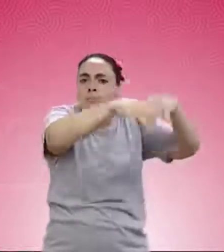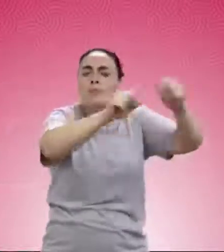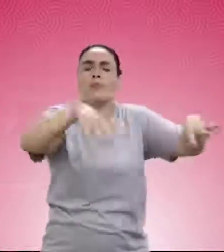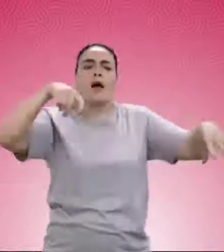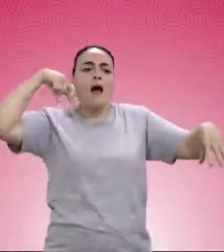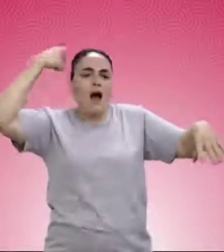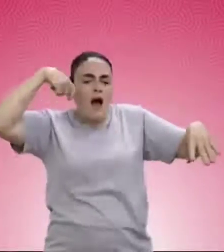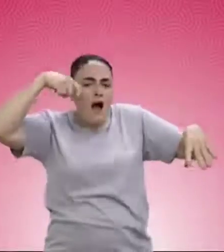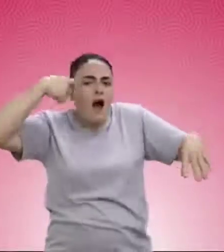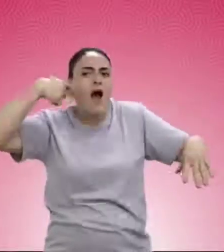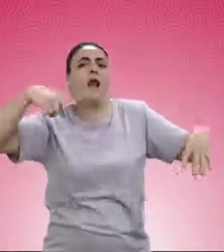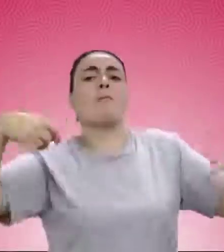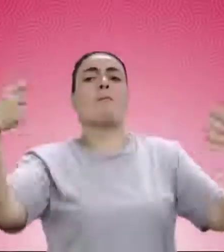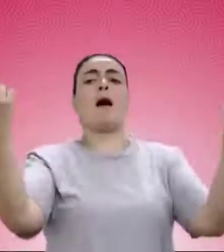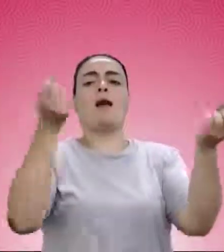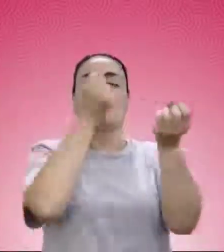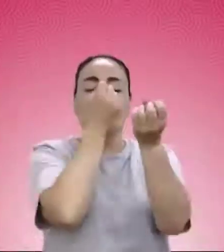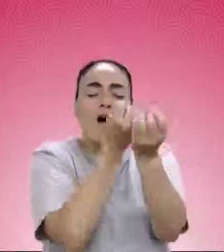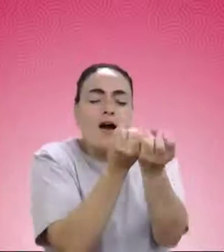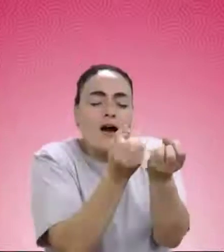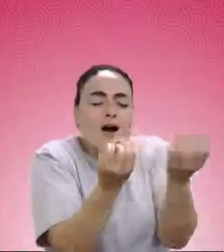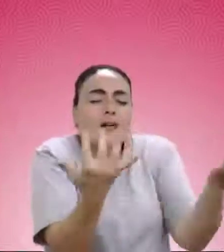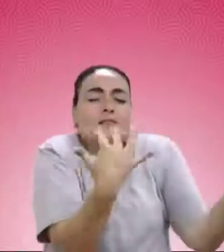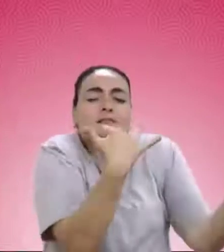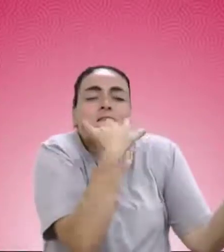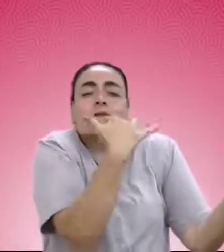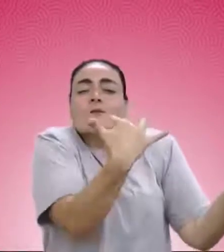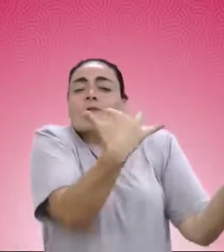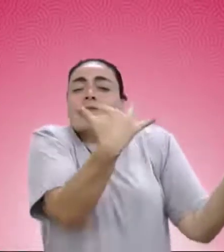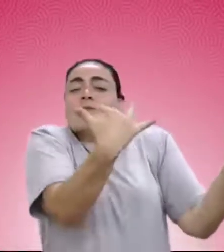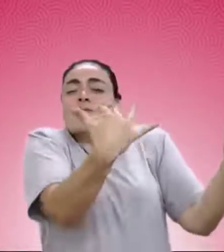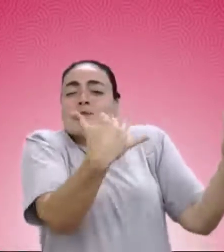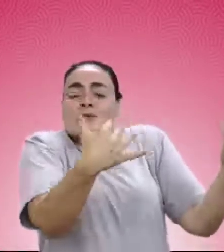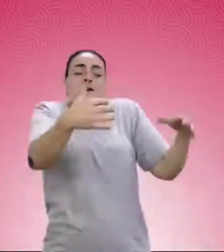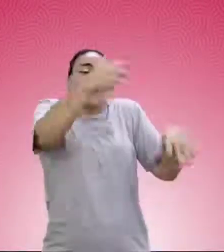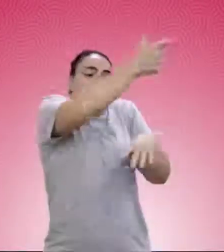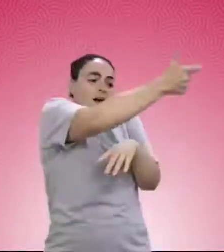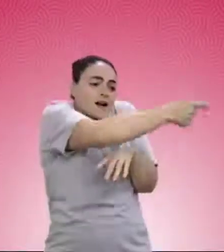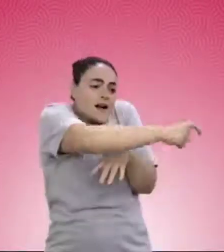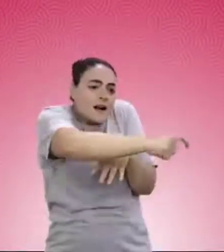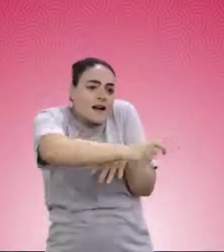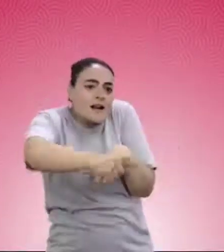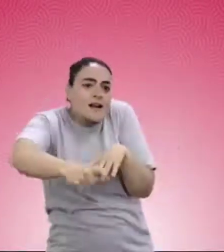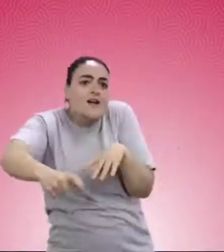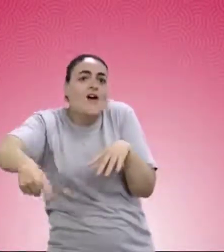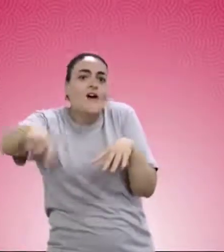Y que ahí había muchos animales, había muchas flores, plantas. ¡Qué hermoso ese lugar! Que había muchos